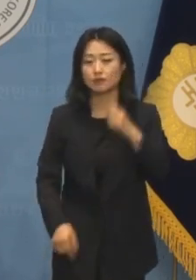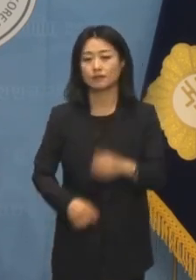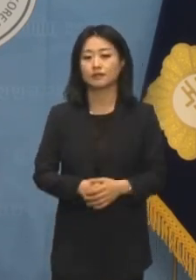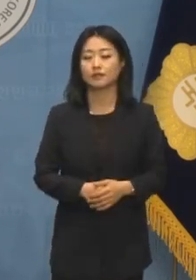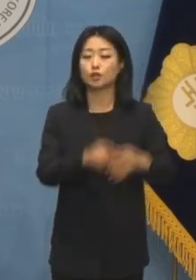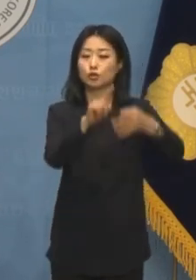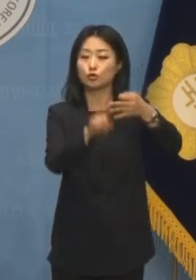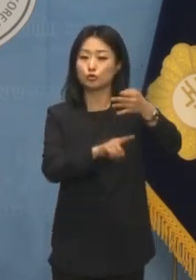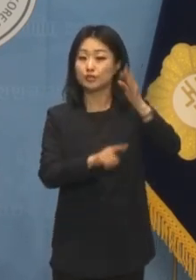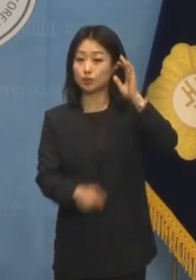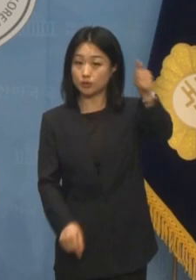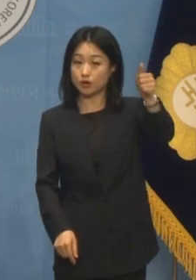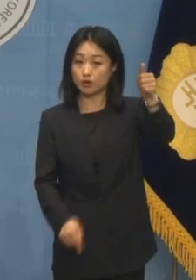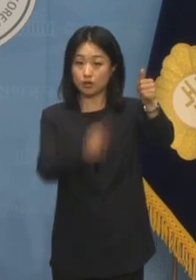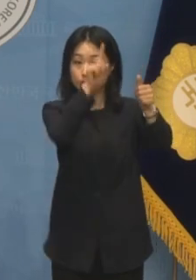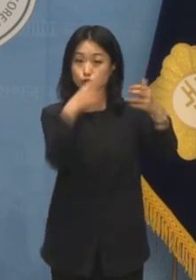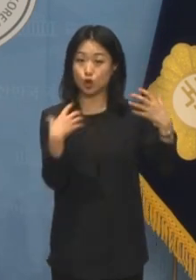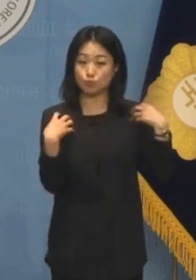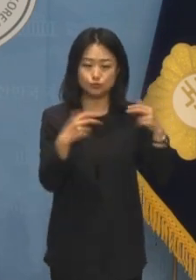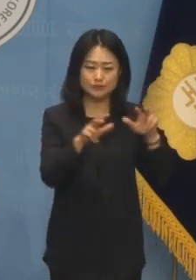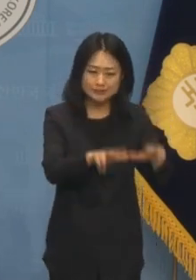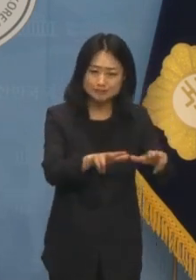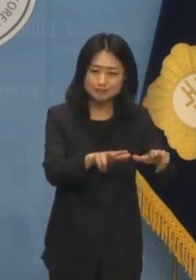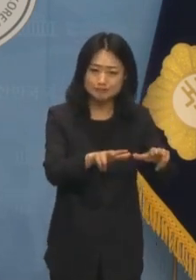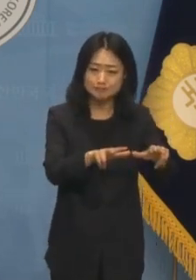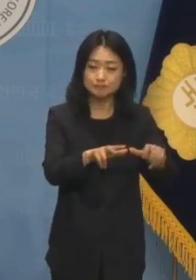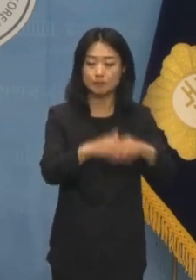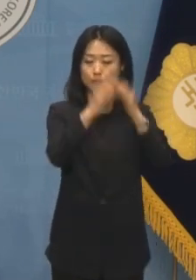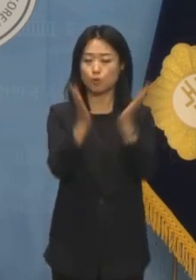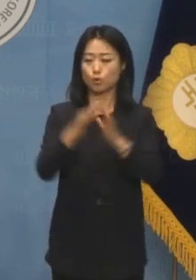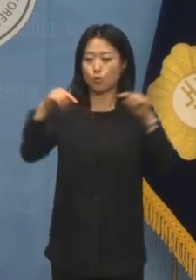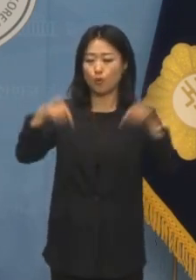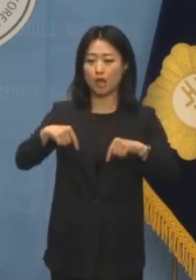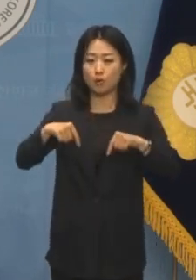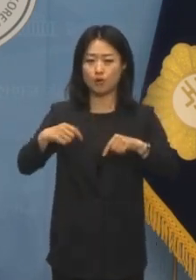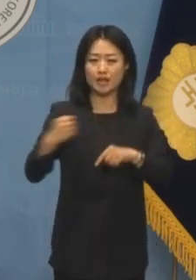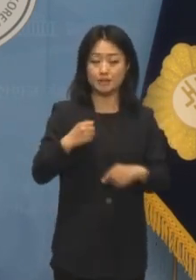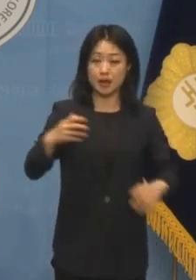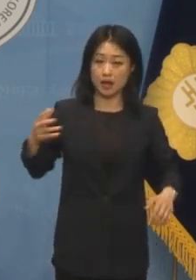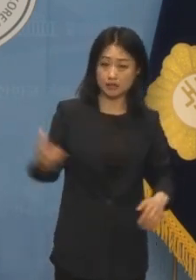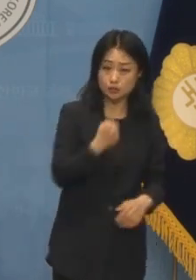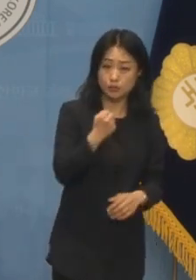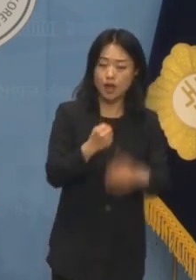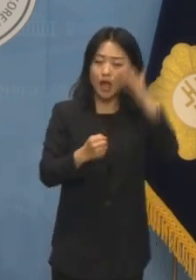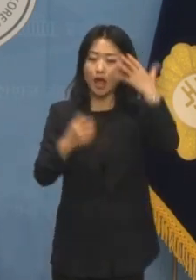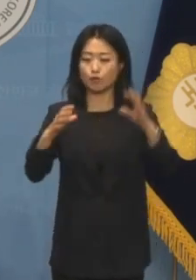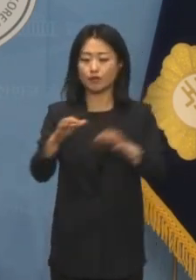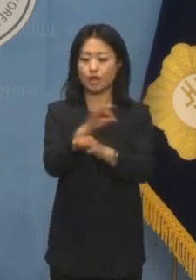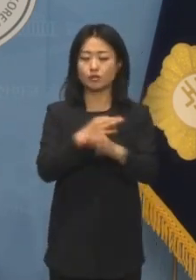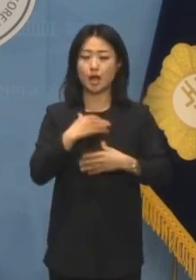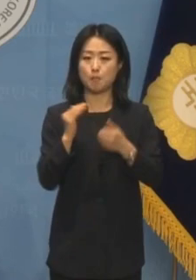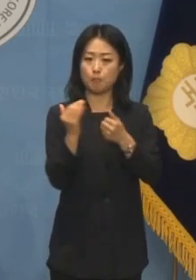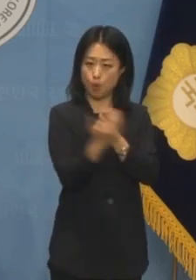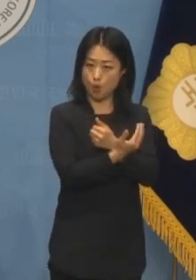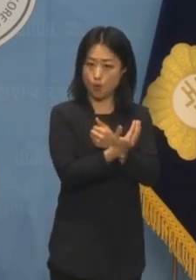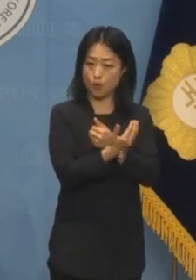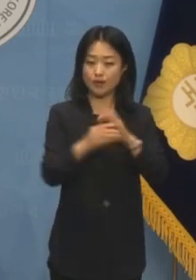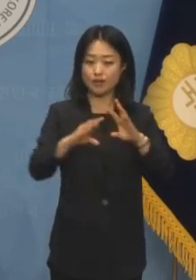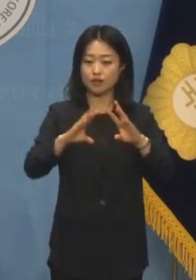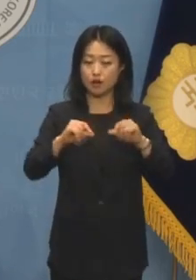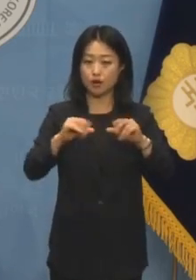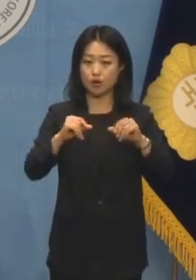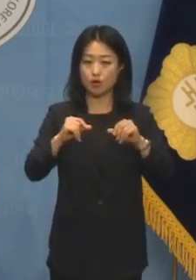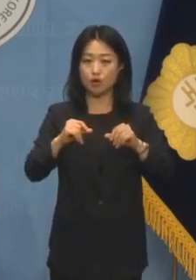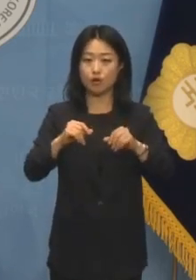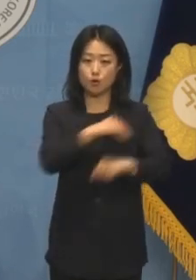윤석열 대통령과 정부는 지금이라도 모든 외교적 수단을 동원하여 대한민국의 경제 안보와 영토주권을